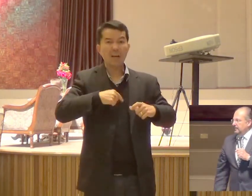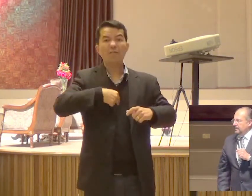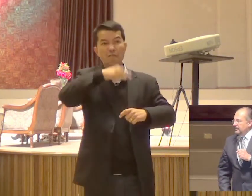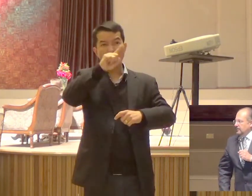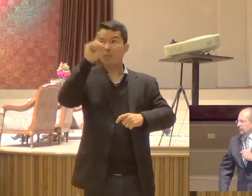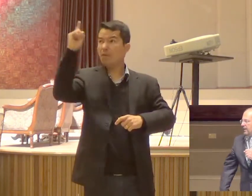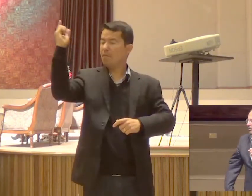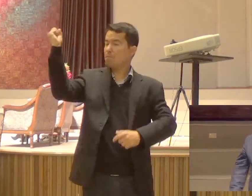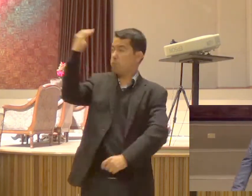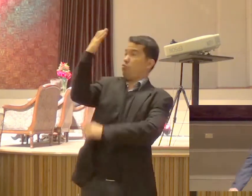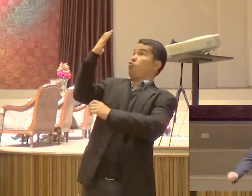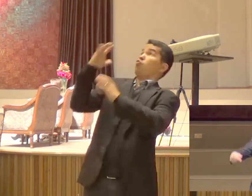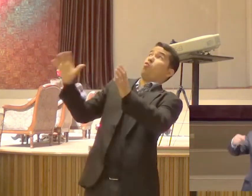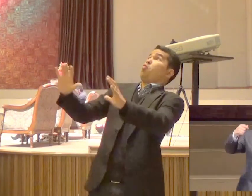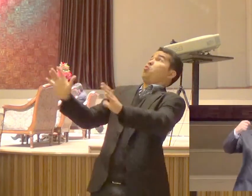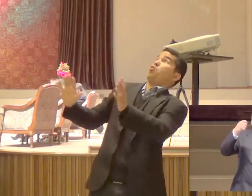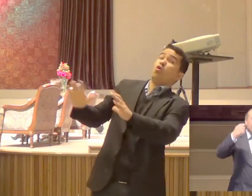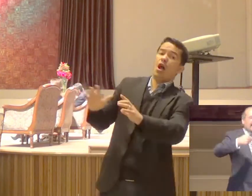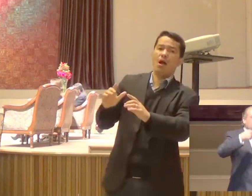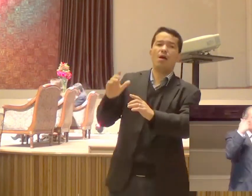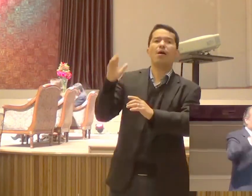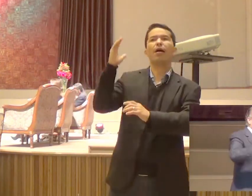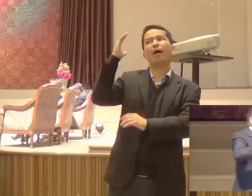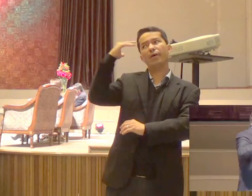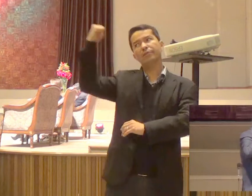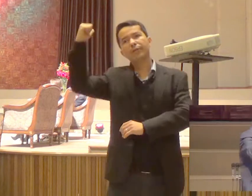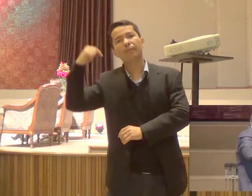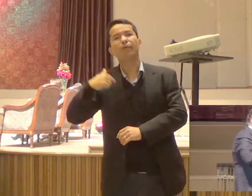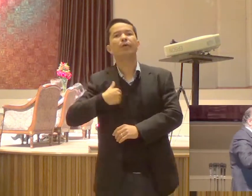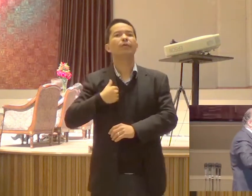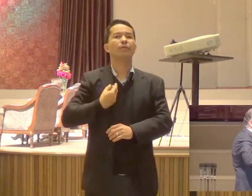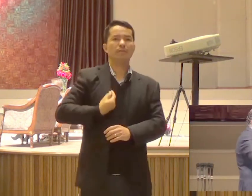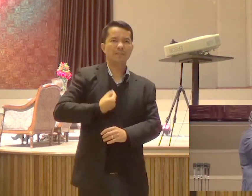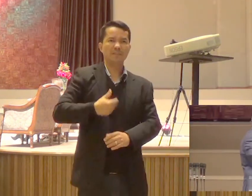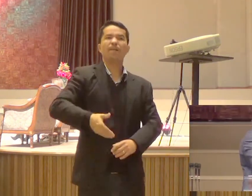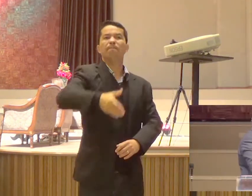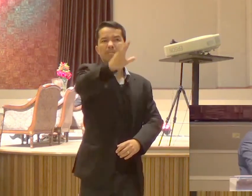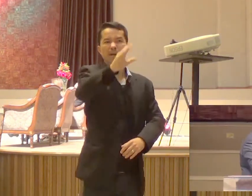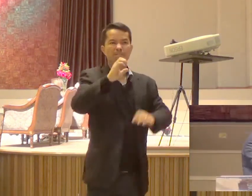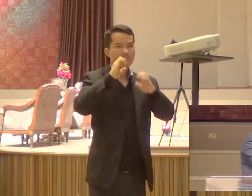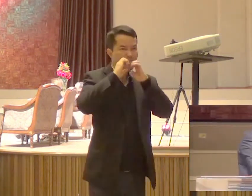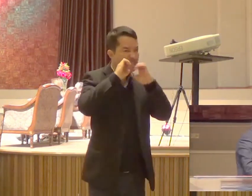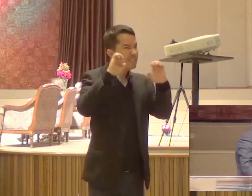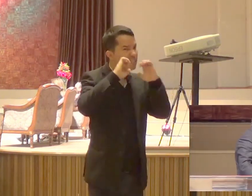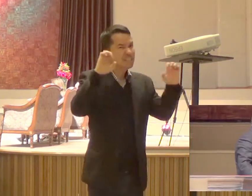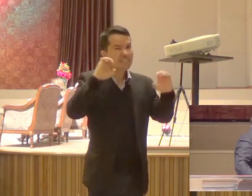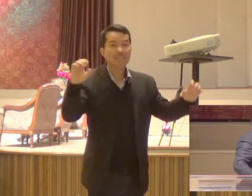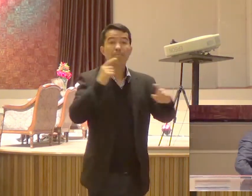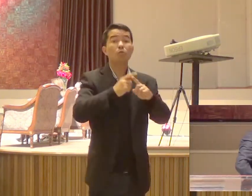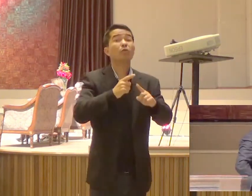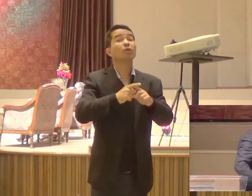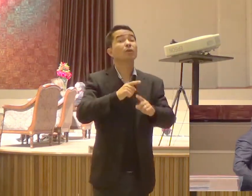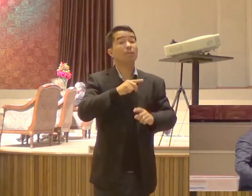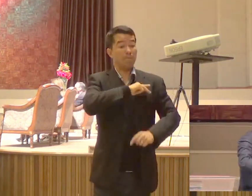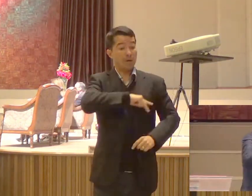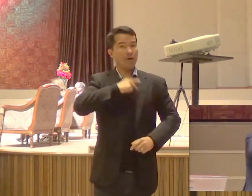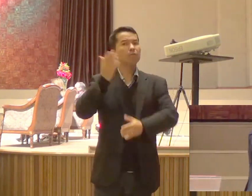O meu coração Era um coração Temente a Deus Mas sem sabedoria Eu queria